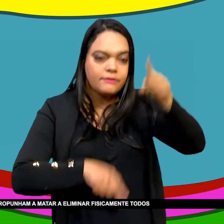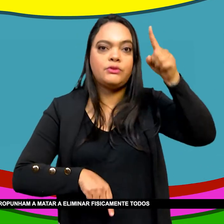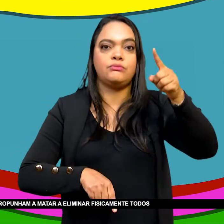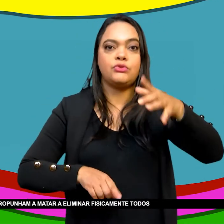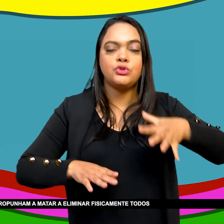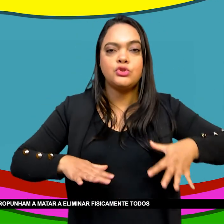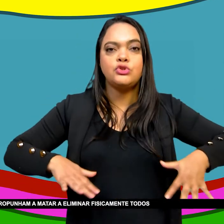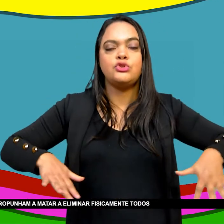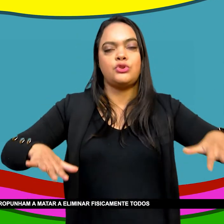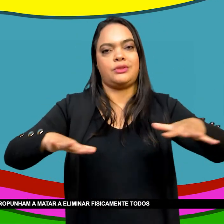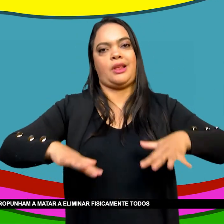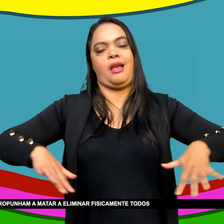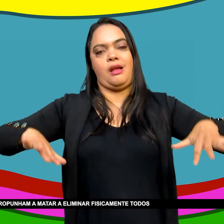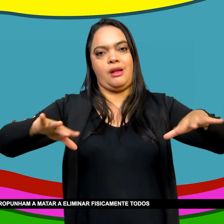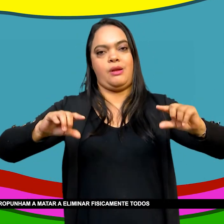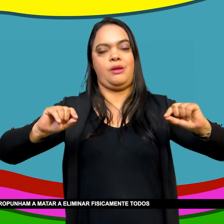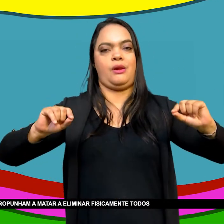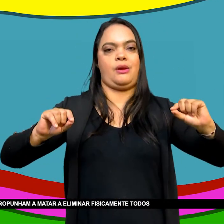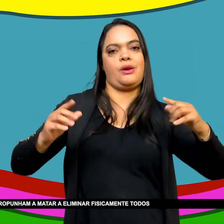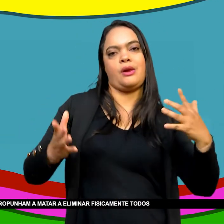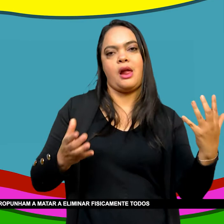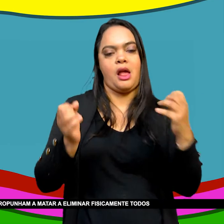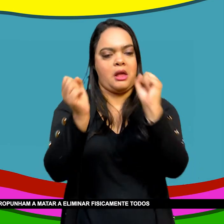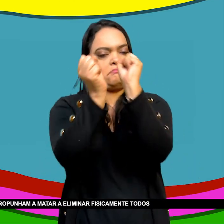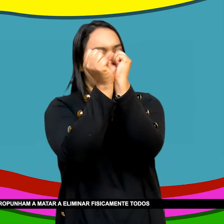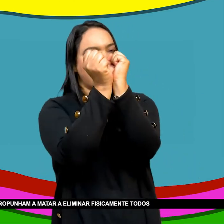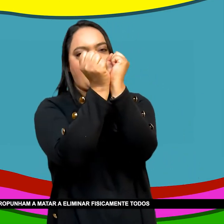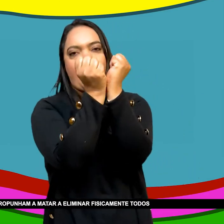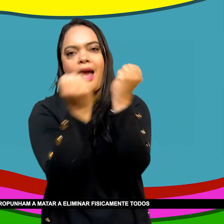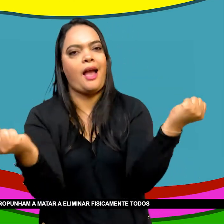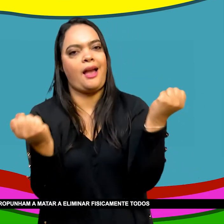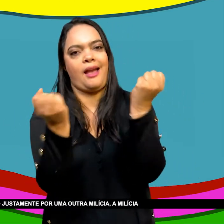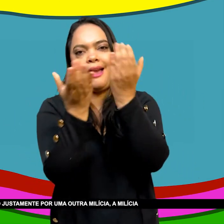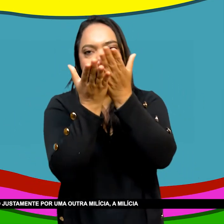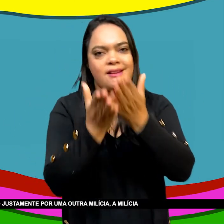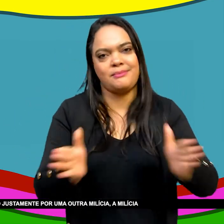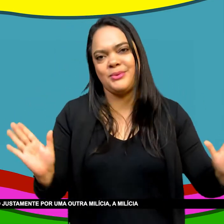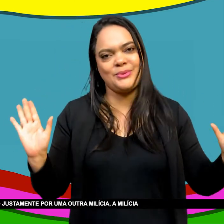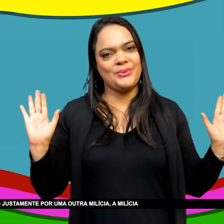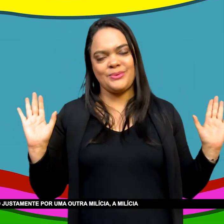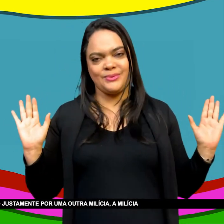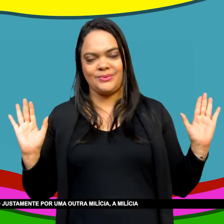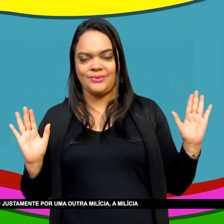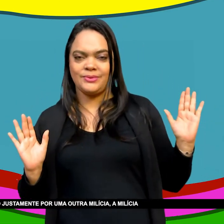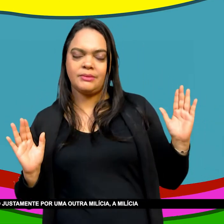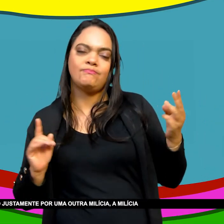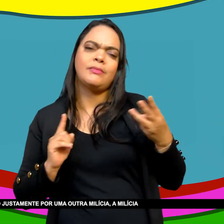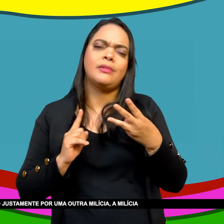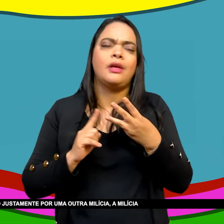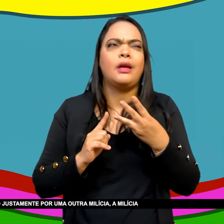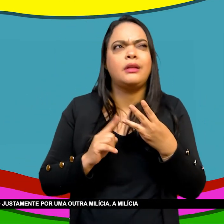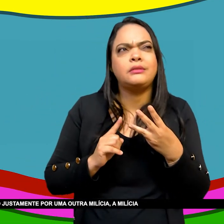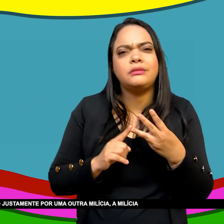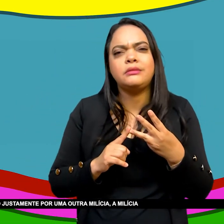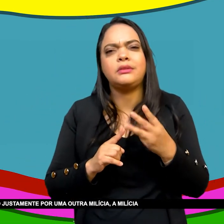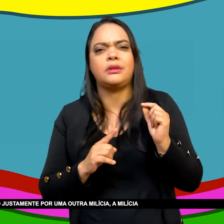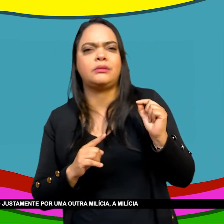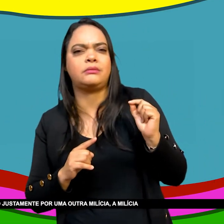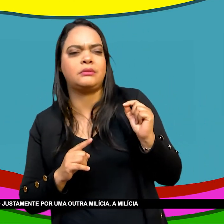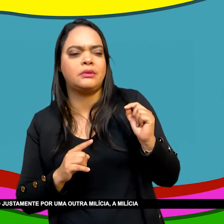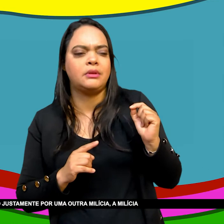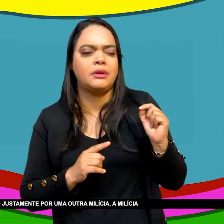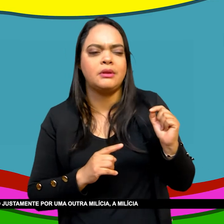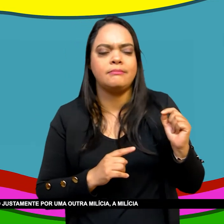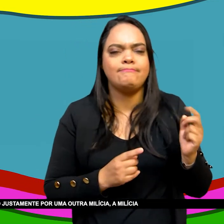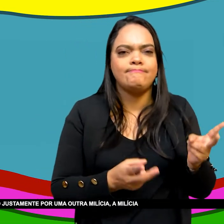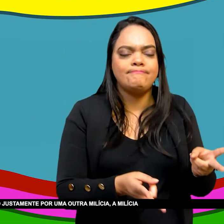propunham A matar Eliminar fisicamente Todos os brancos Abastados De Recife Ele